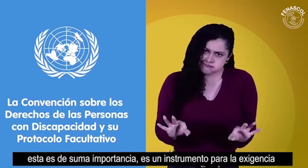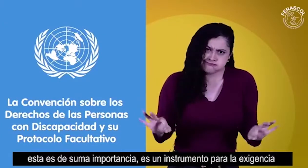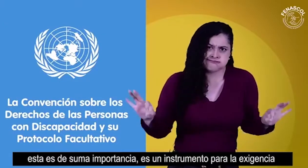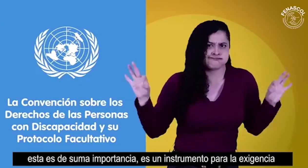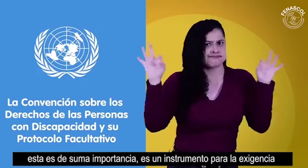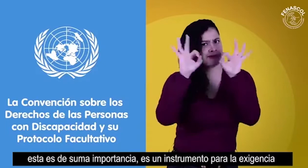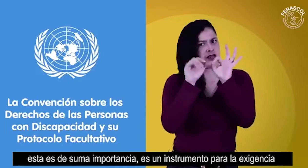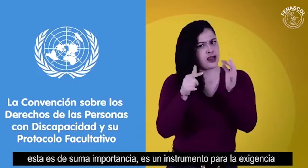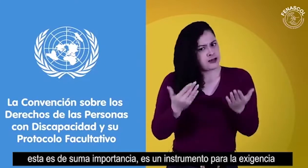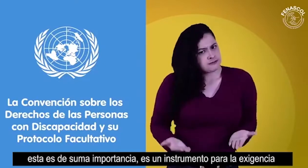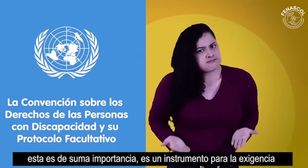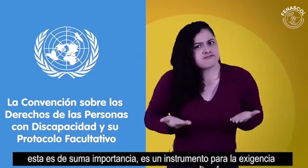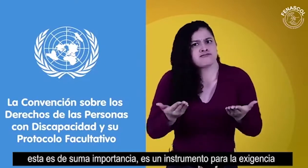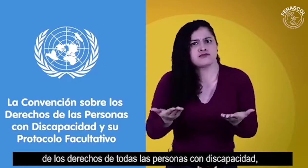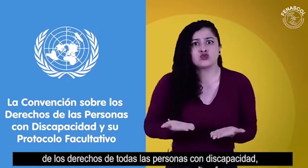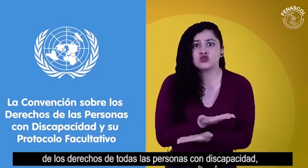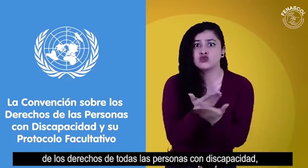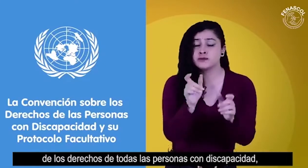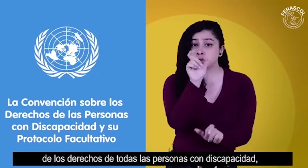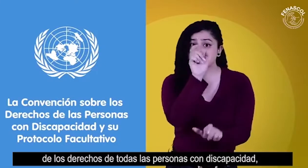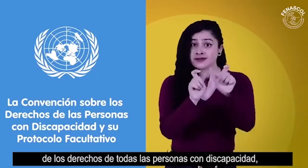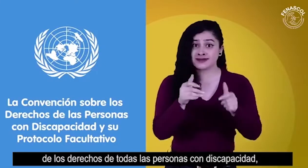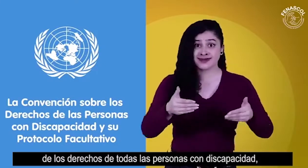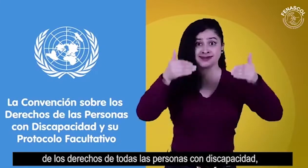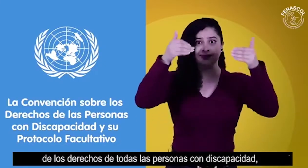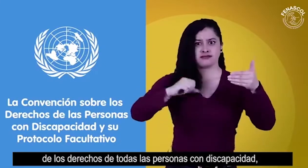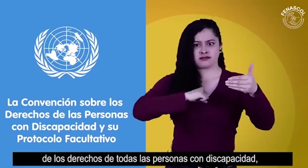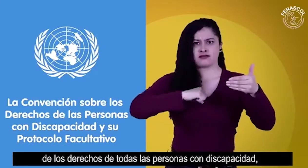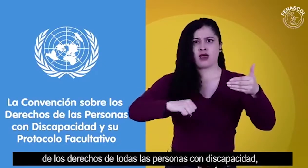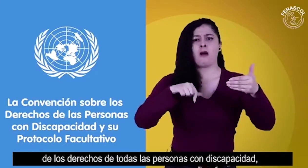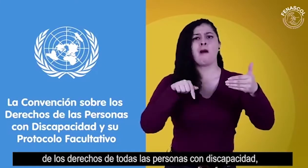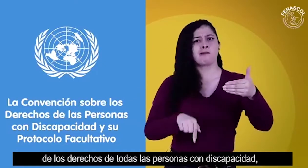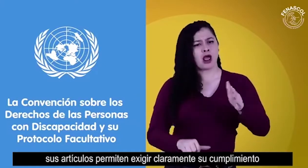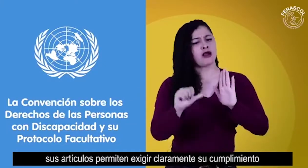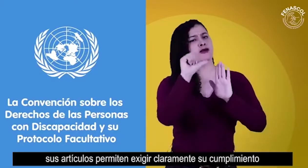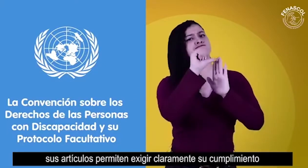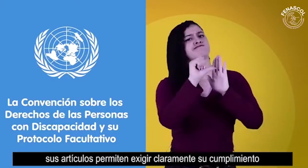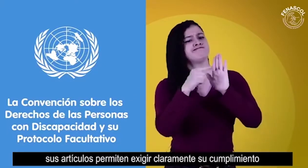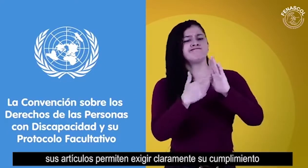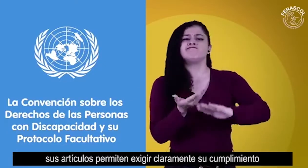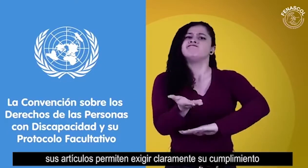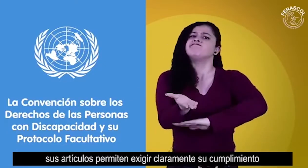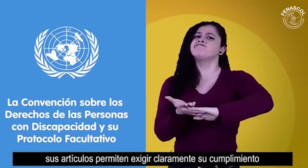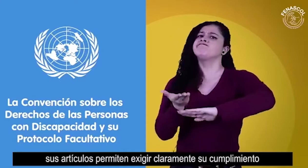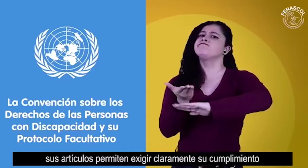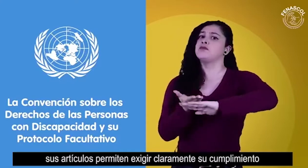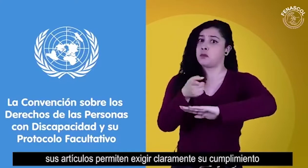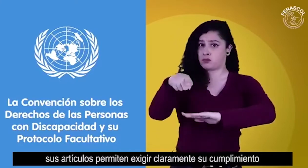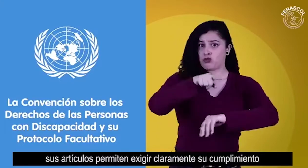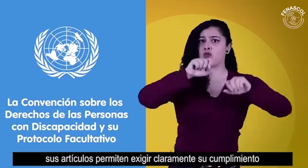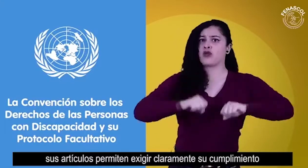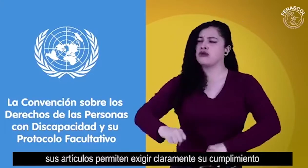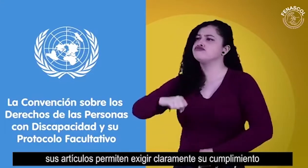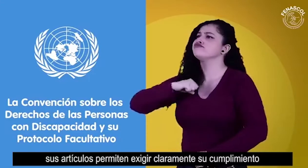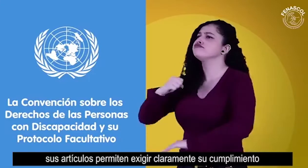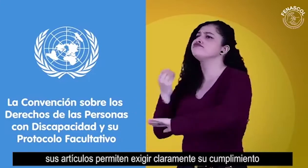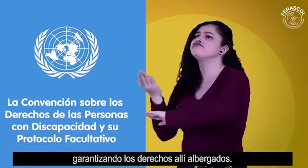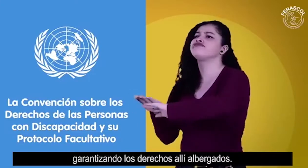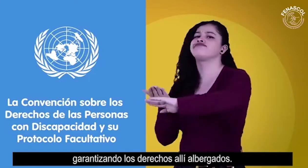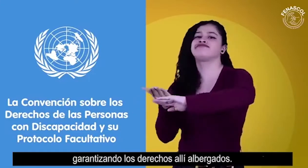instrumento para la exigencia de los derechos de todas las personas con discapacidad. Sus artículos permiten exigir claramente su cumplimiento, garantizando los derechos